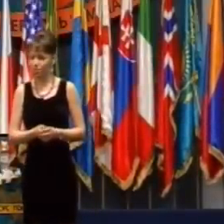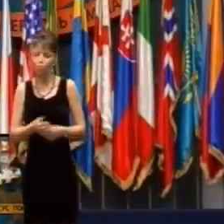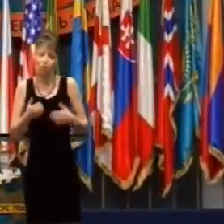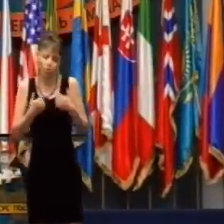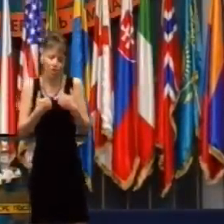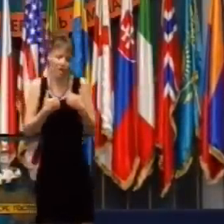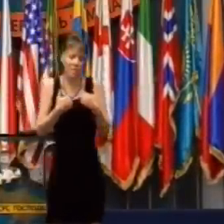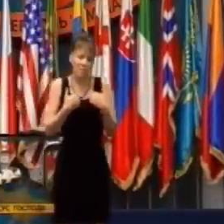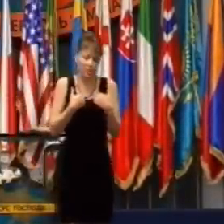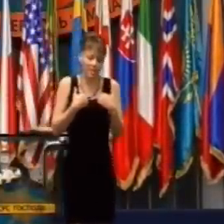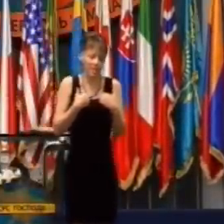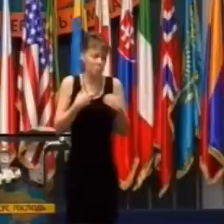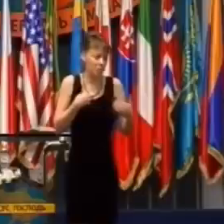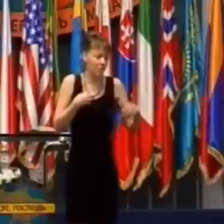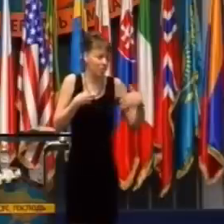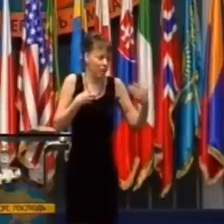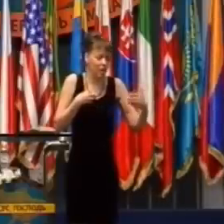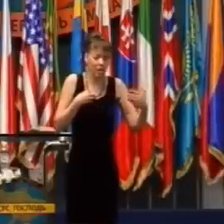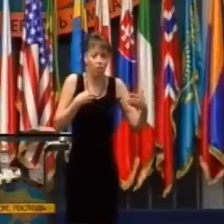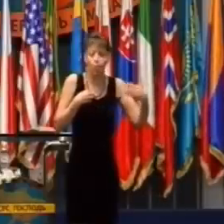Myslel si, že som policajt.